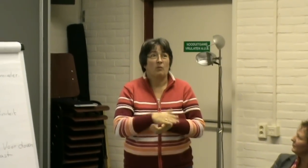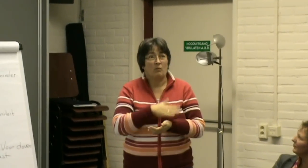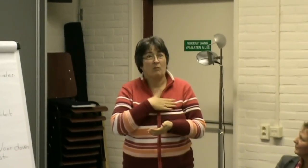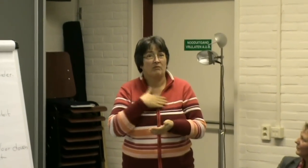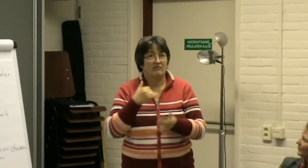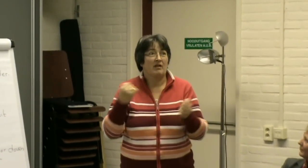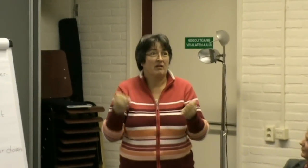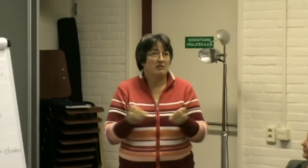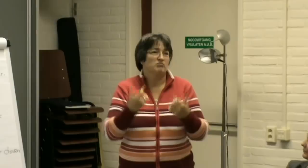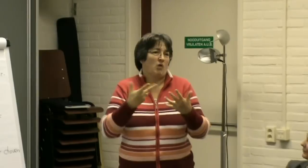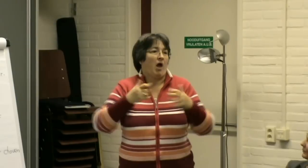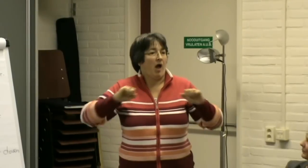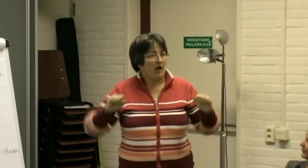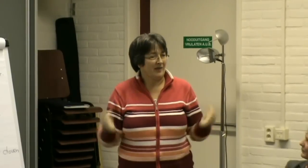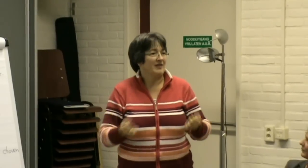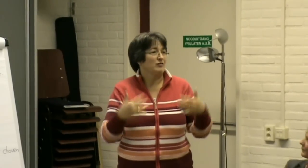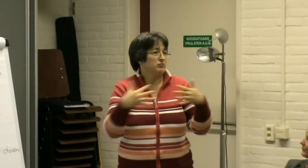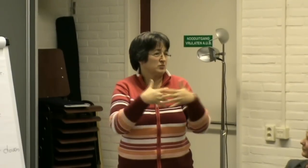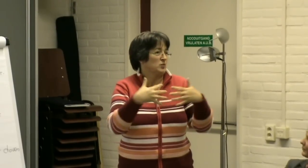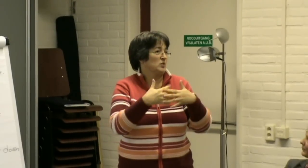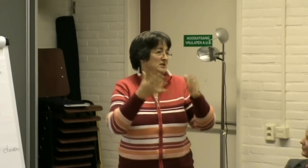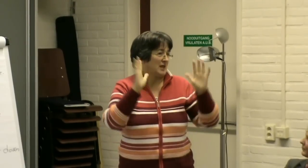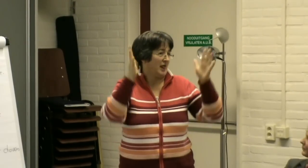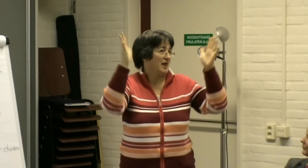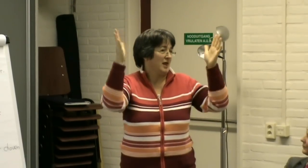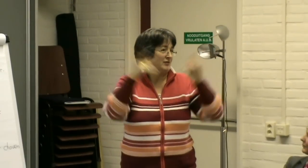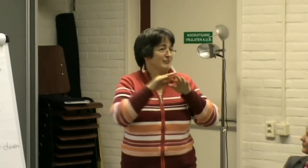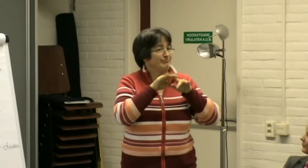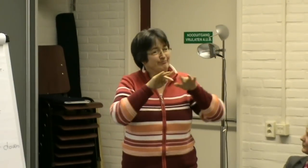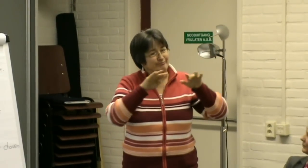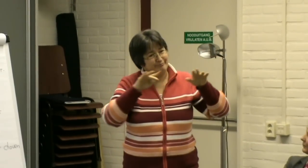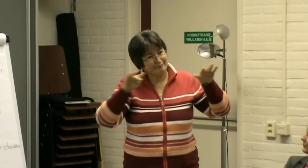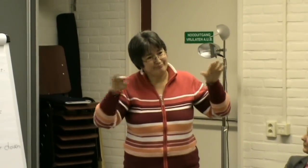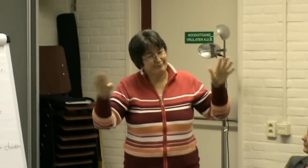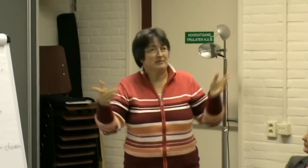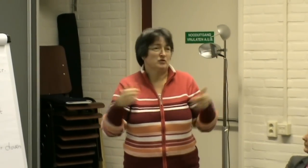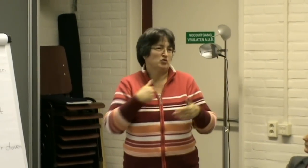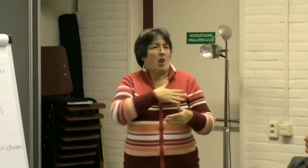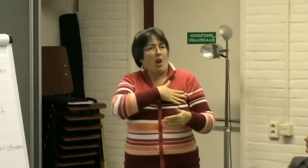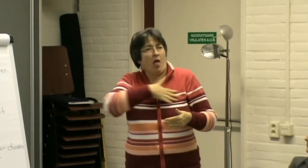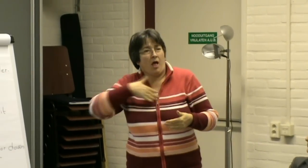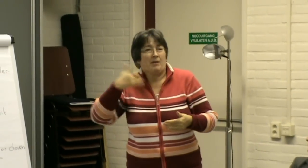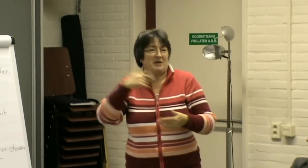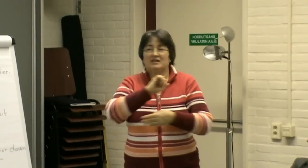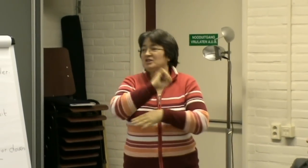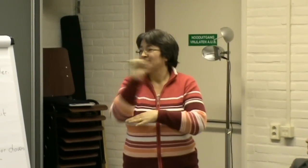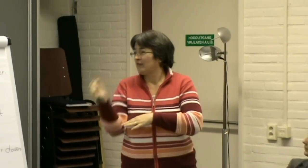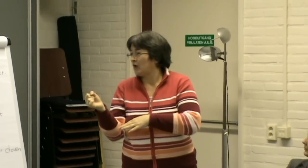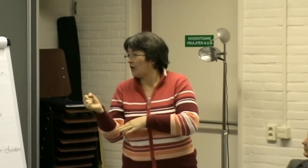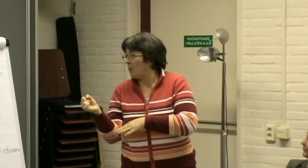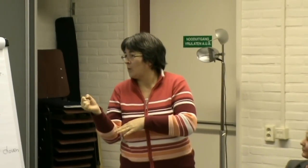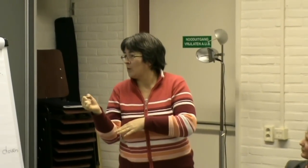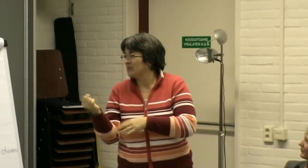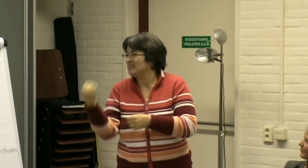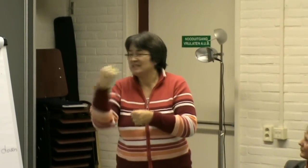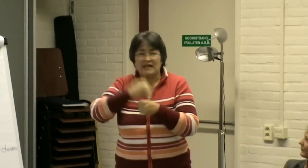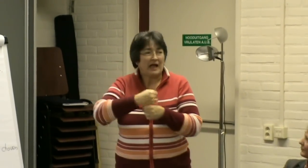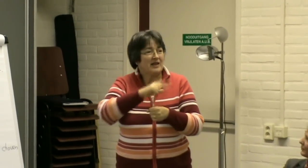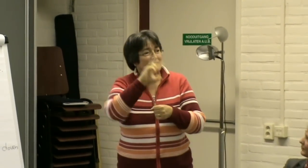Mijn achtergrond. Ja, ik ben heel actief. Heel actief in het bestuursleven. Ik heb verschillende dingen gedaan. Ik zit ook al heel lang